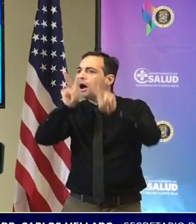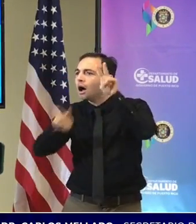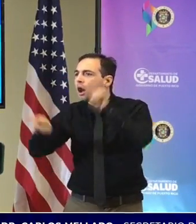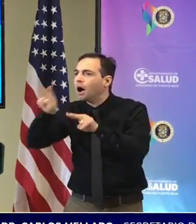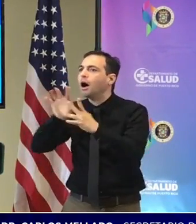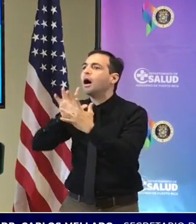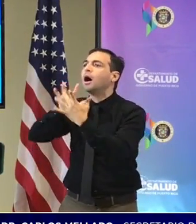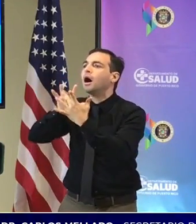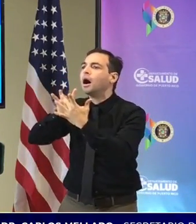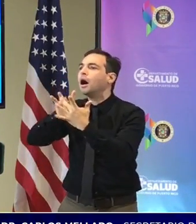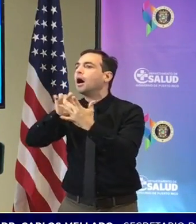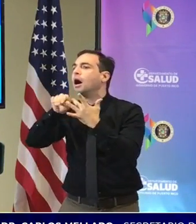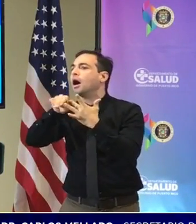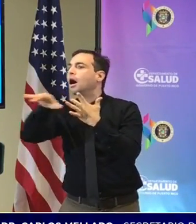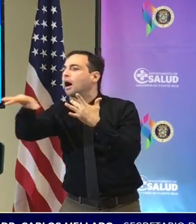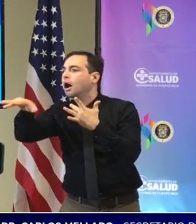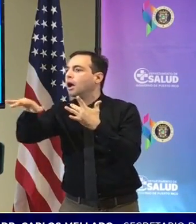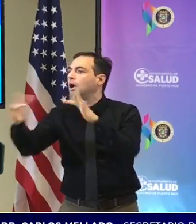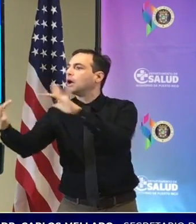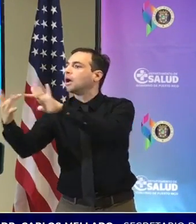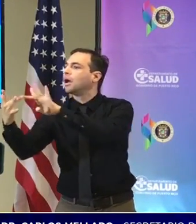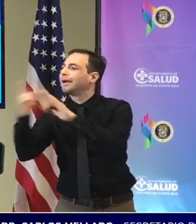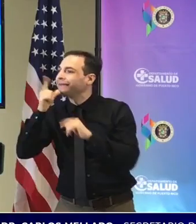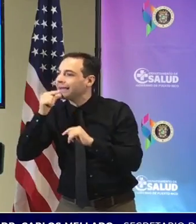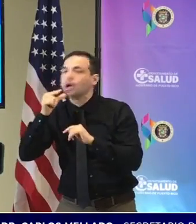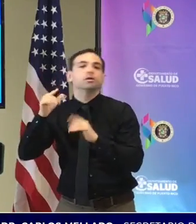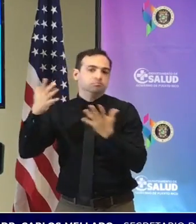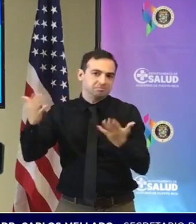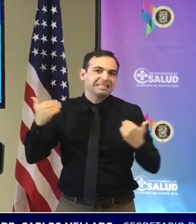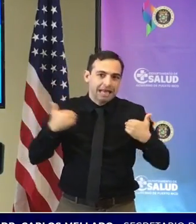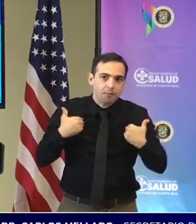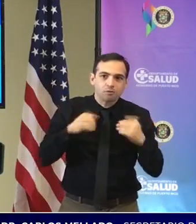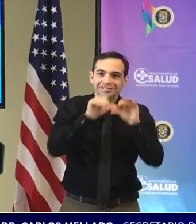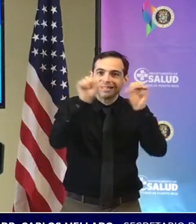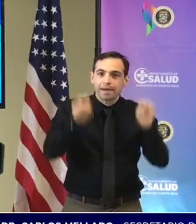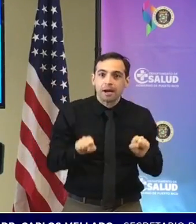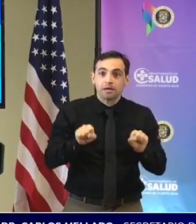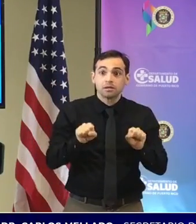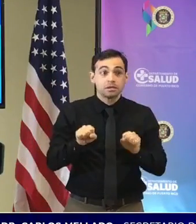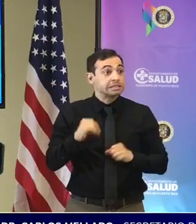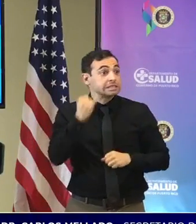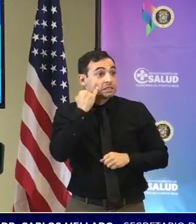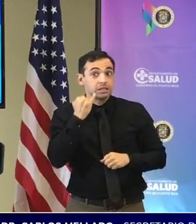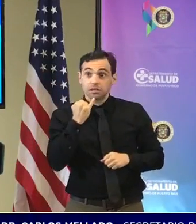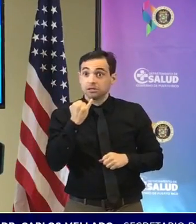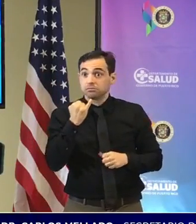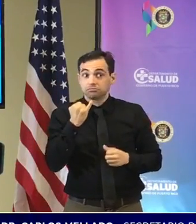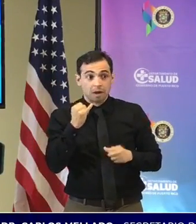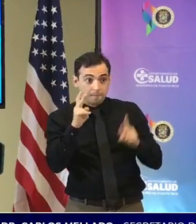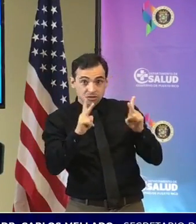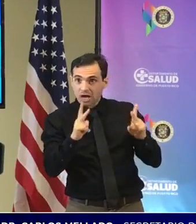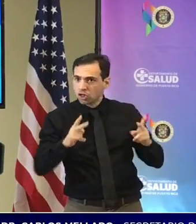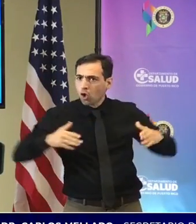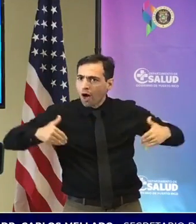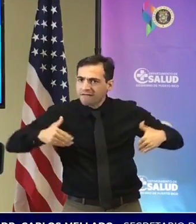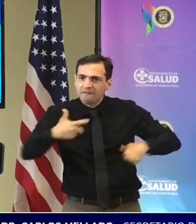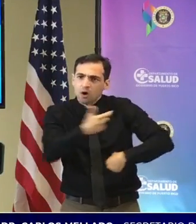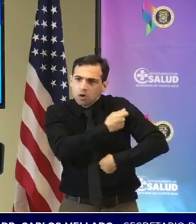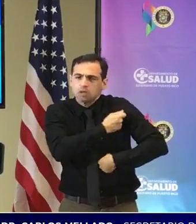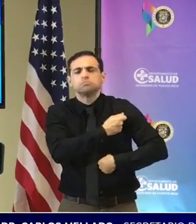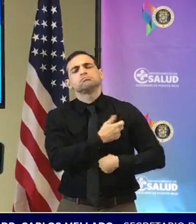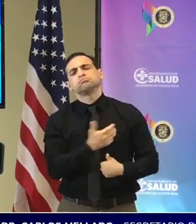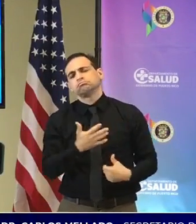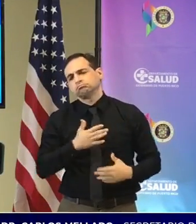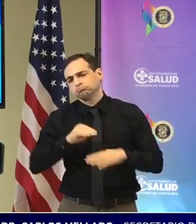segunda herramienta tenemos la vacuna aquellas personas que no se hayan vacunado todavía la exhortación es a